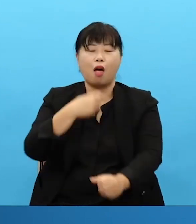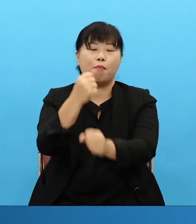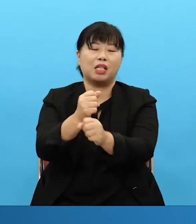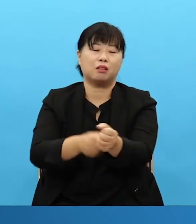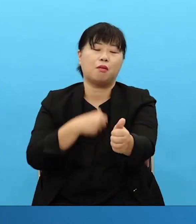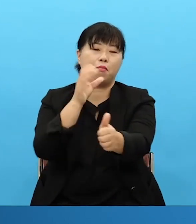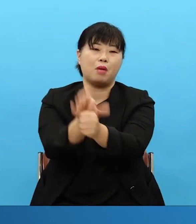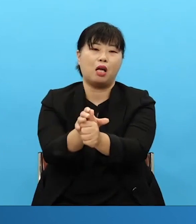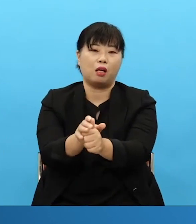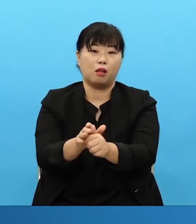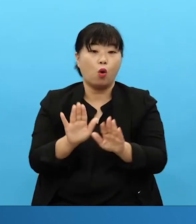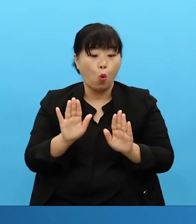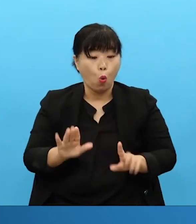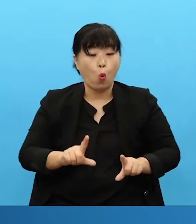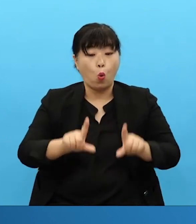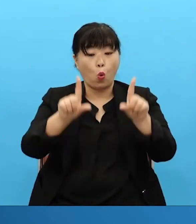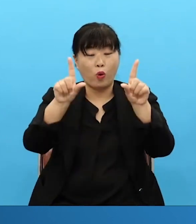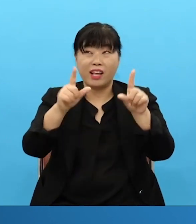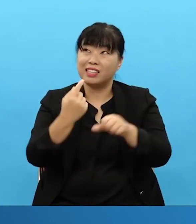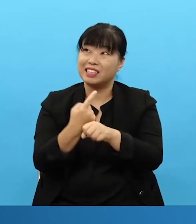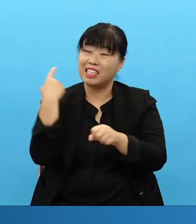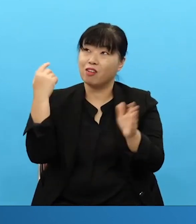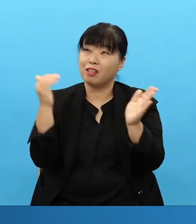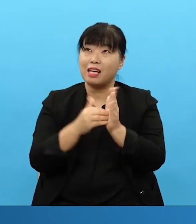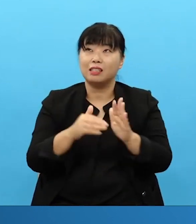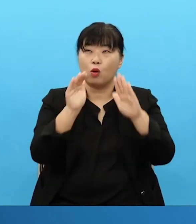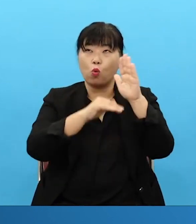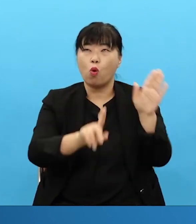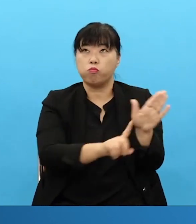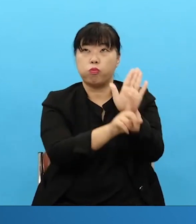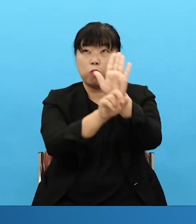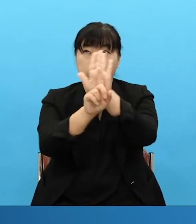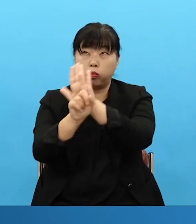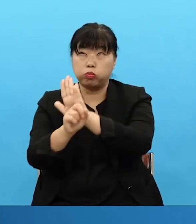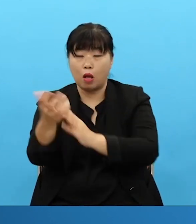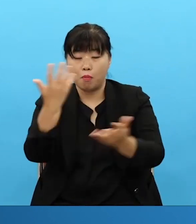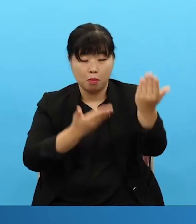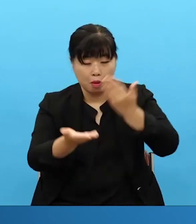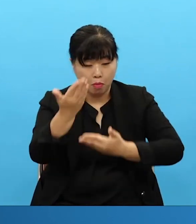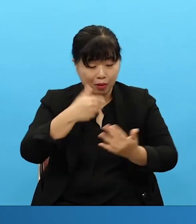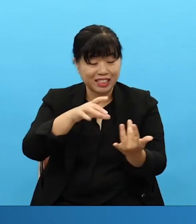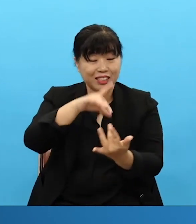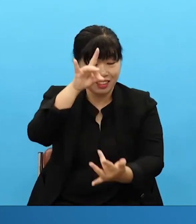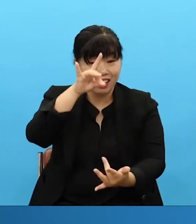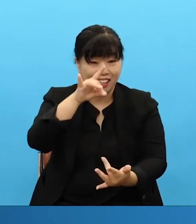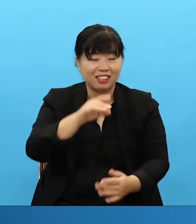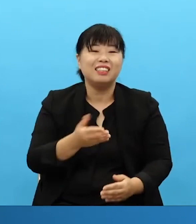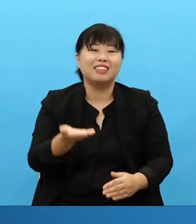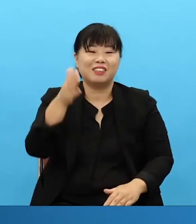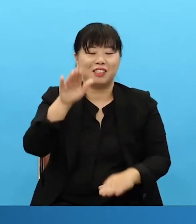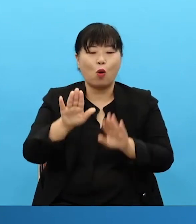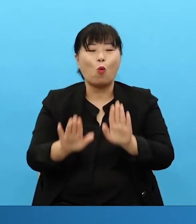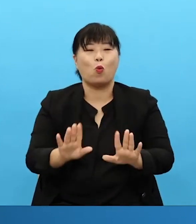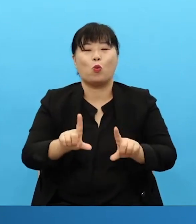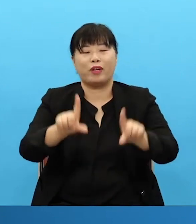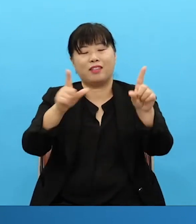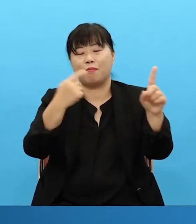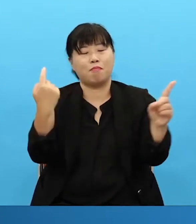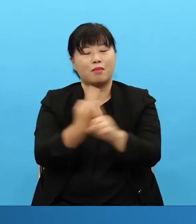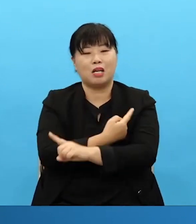And so make a song that even world-class musicians can acknowledge. And so all the music